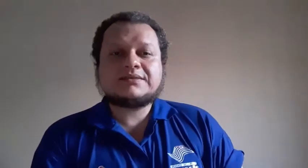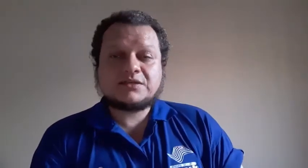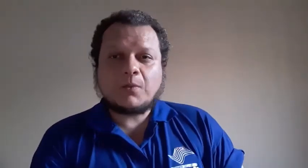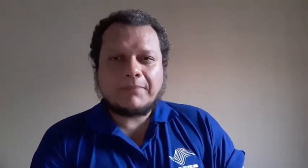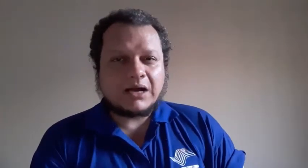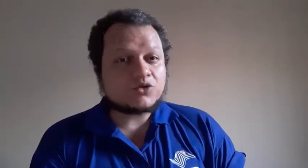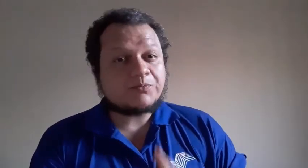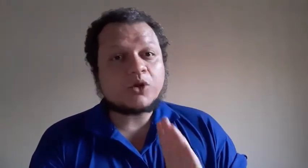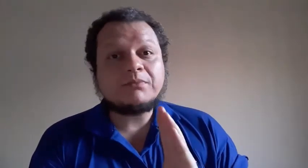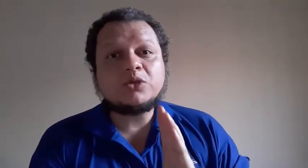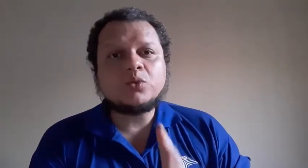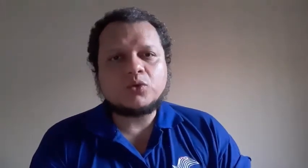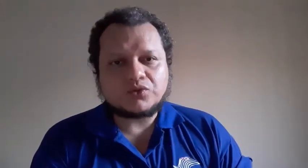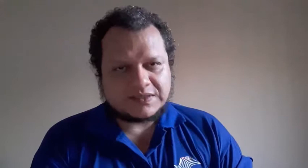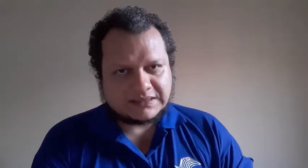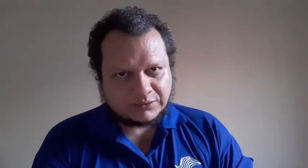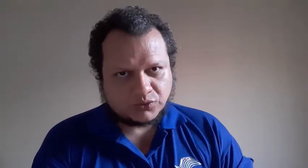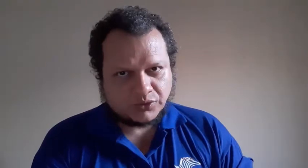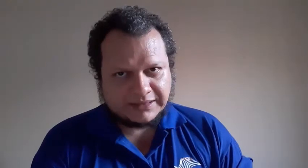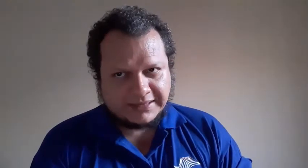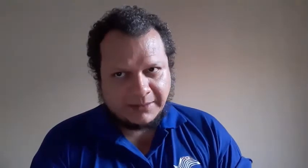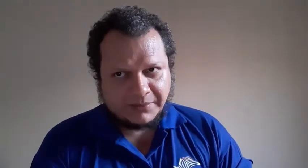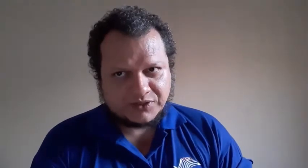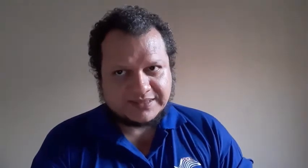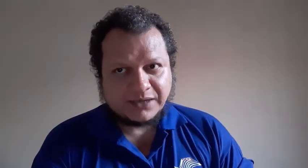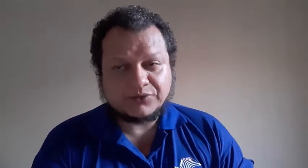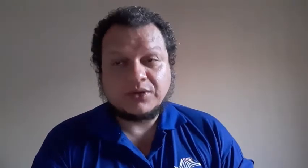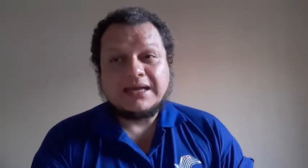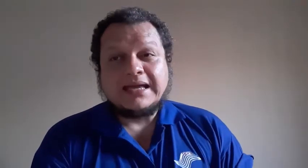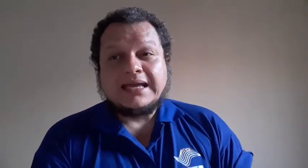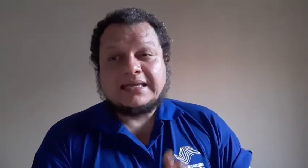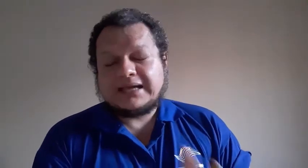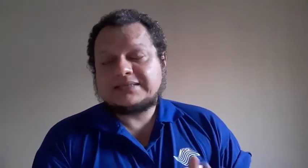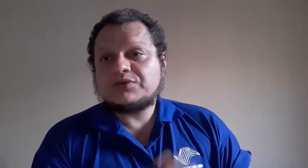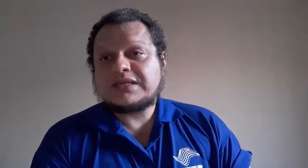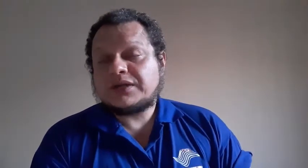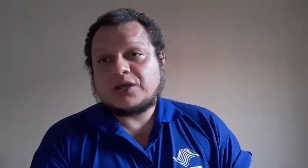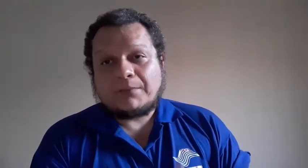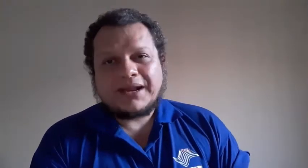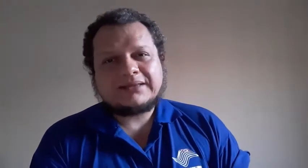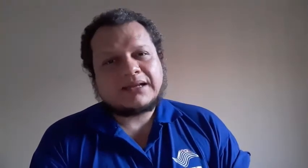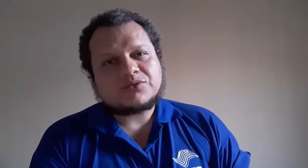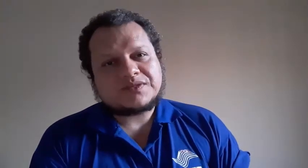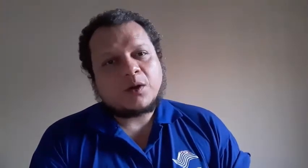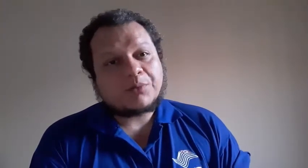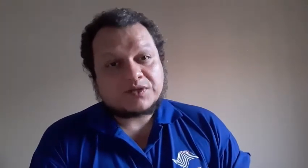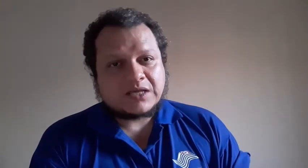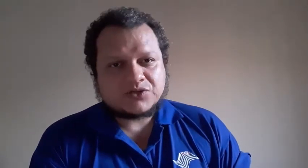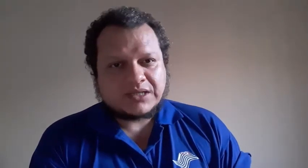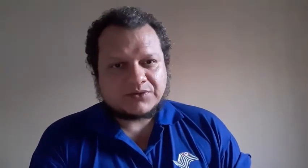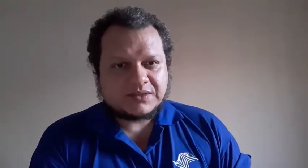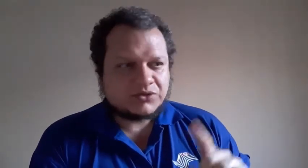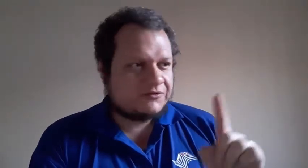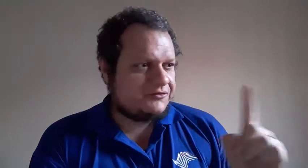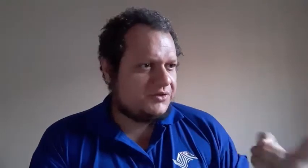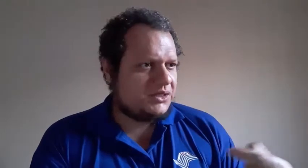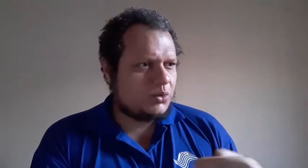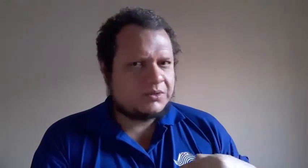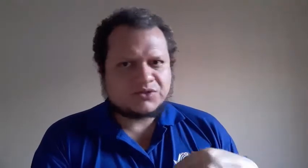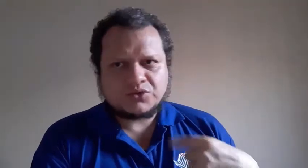sejam pagos por minuto esse tradutor interno, certo? E aí eles estão dizendo aqui, para a tradução, processo de tradução de filmes ou